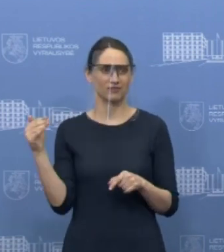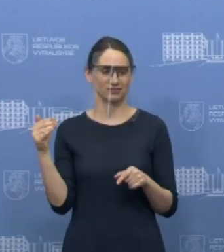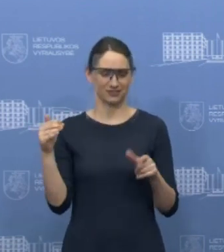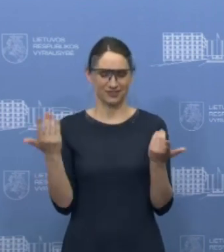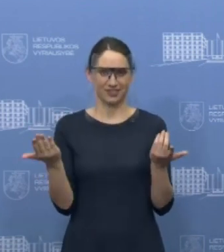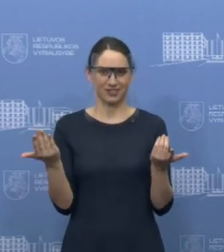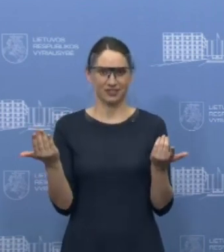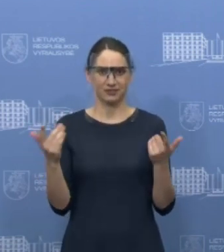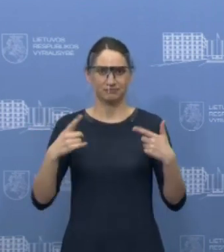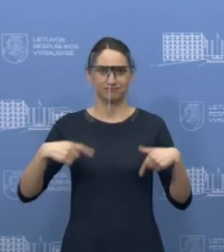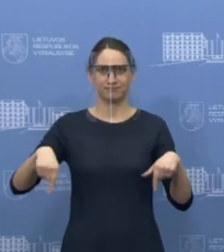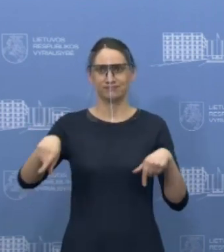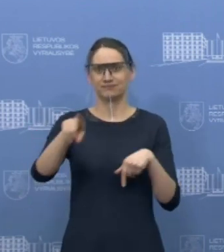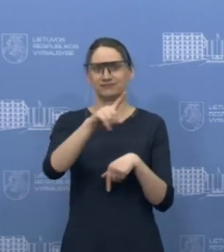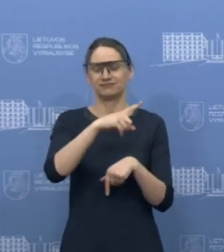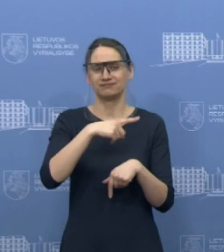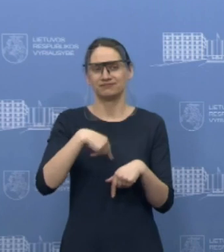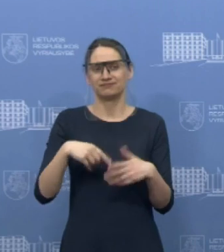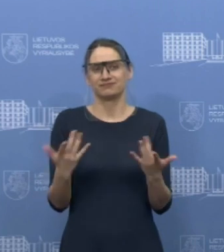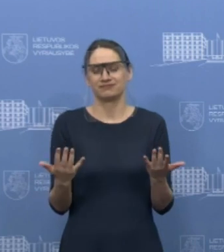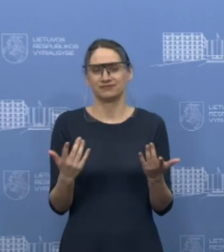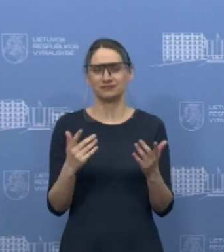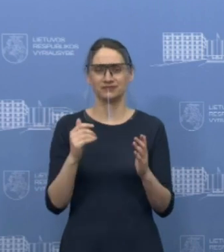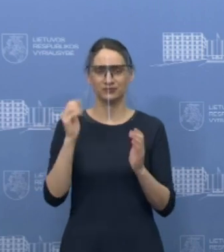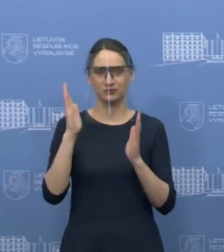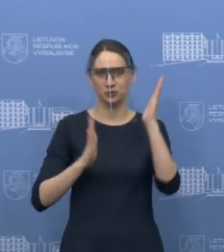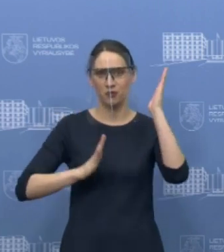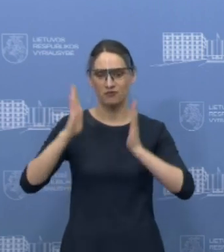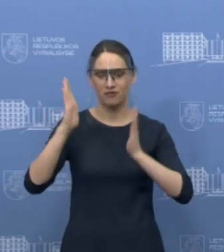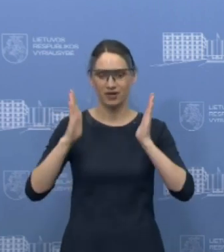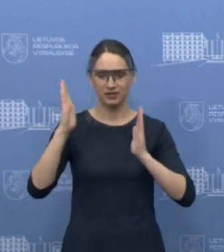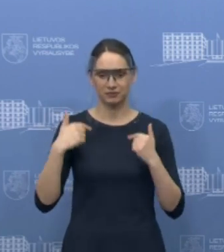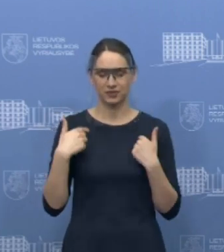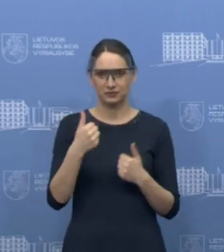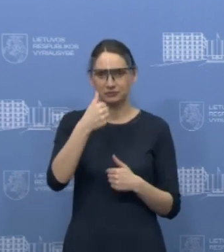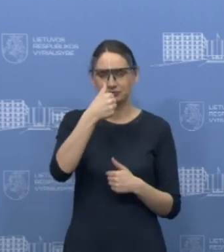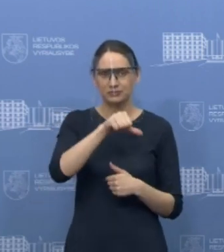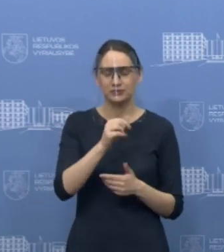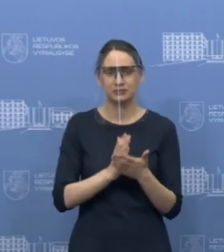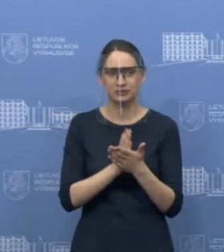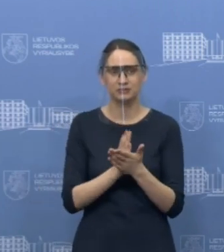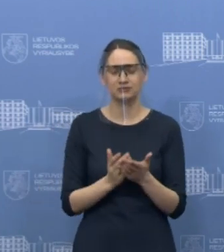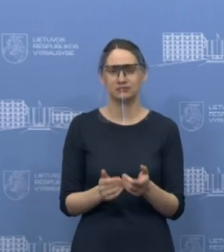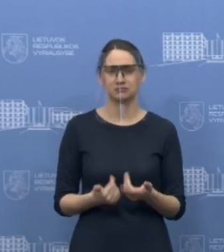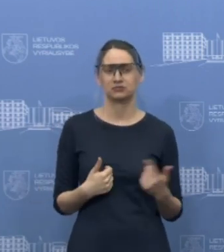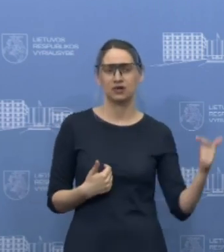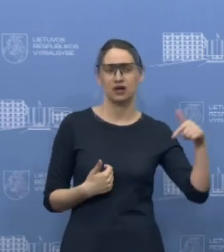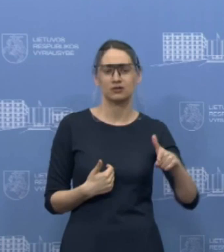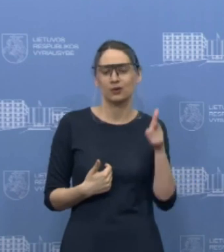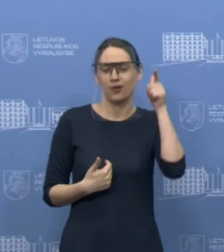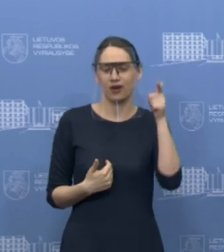spaudos konferencijoje. Ko aš čia atėjau?